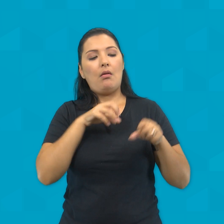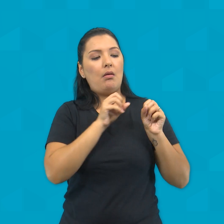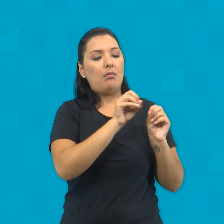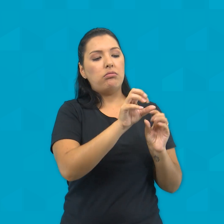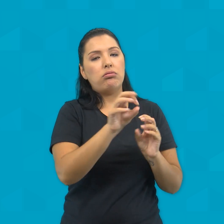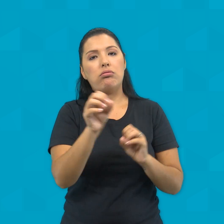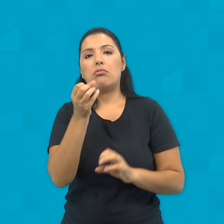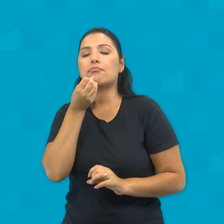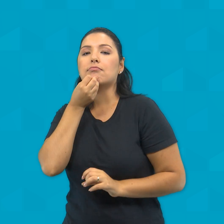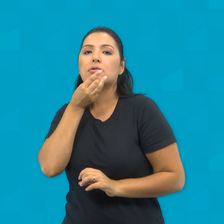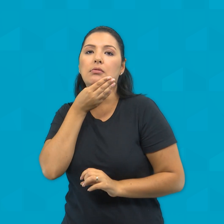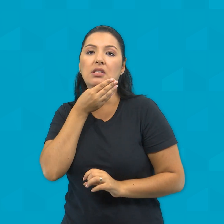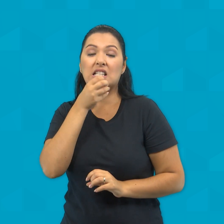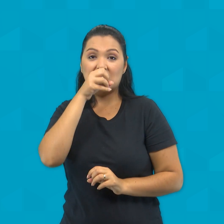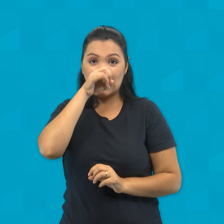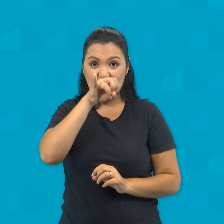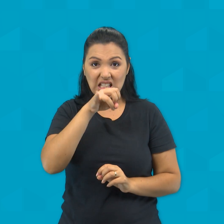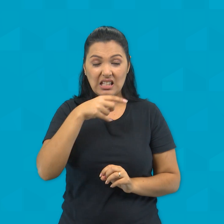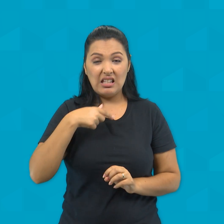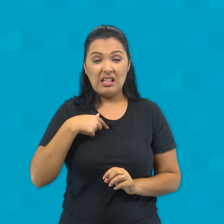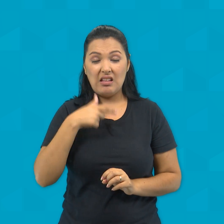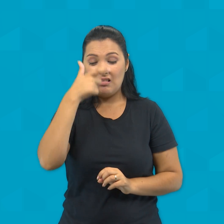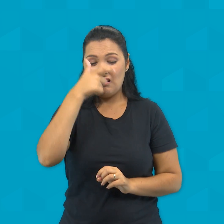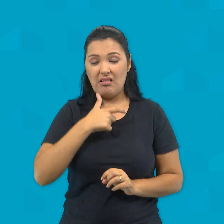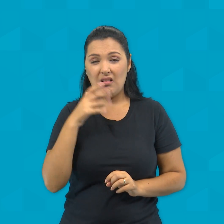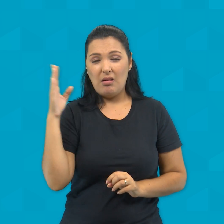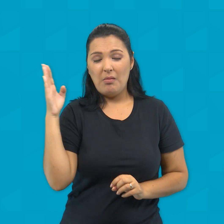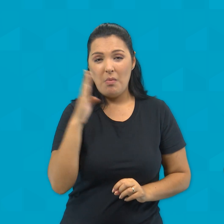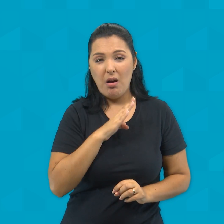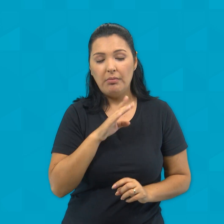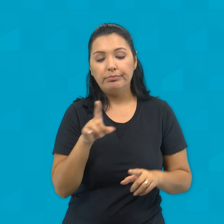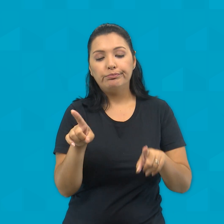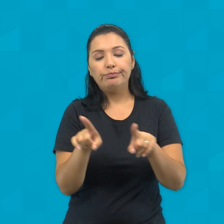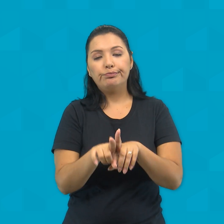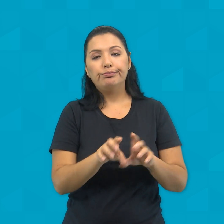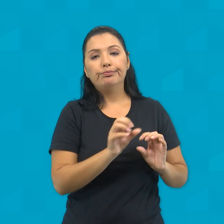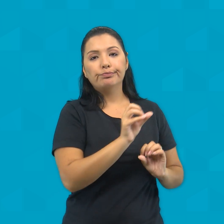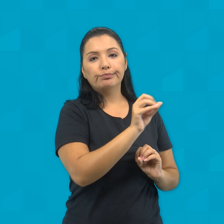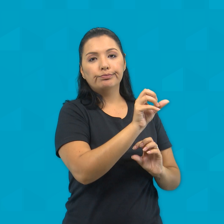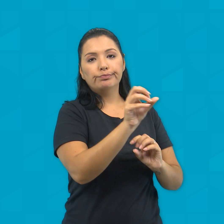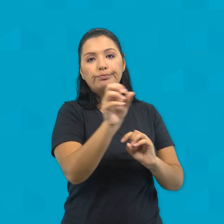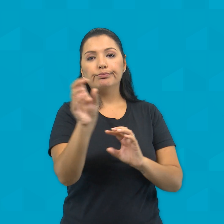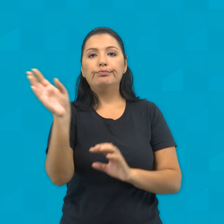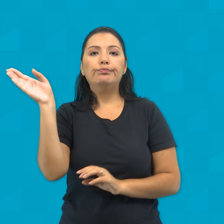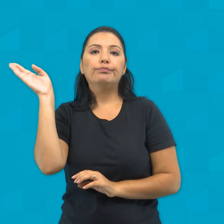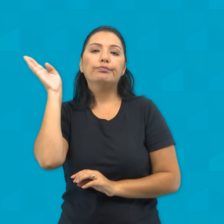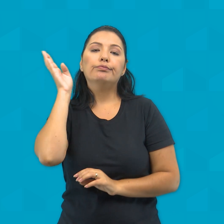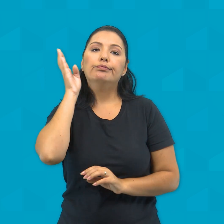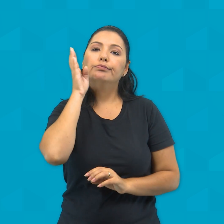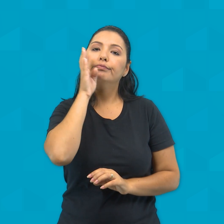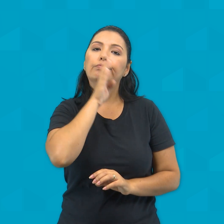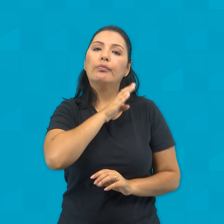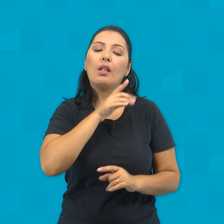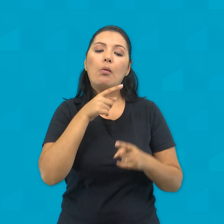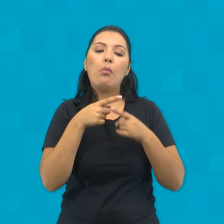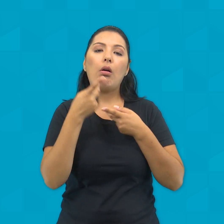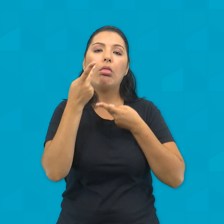mas o homem mau tira coisas más do seu mau tesouro, pois sua boca fala do que o